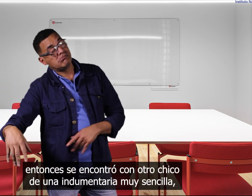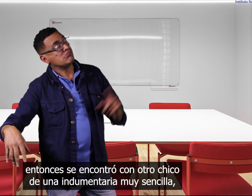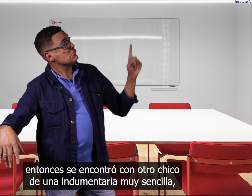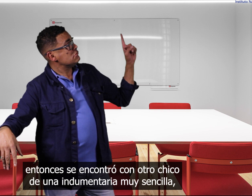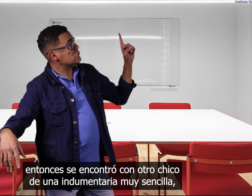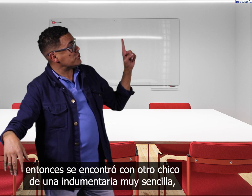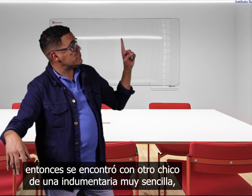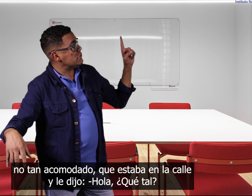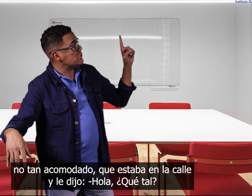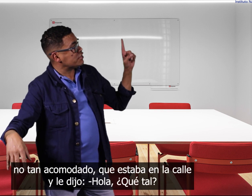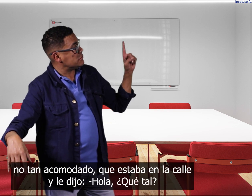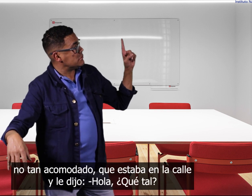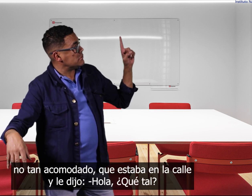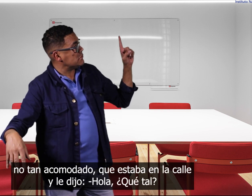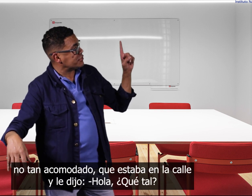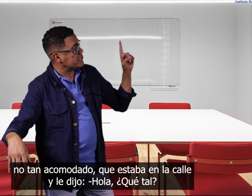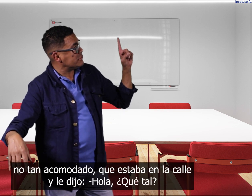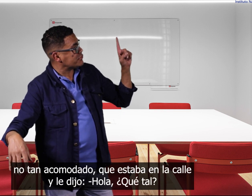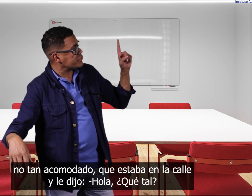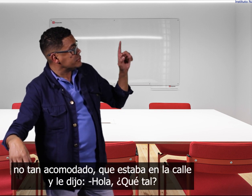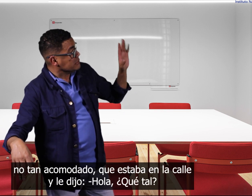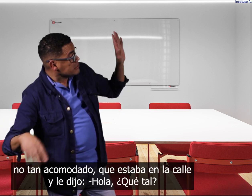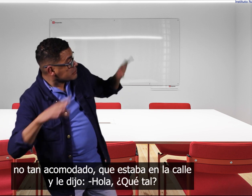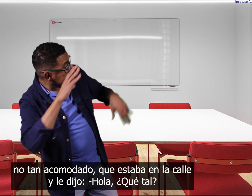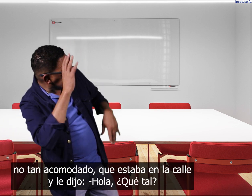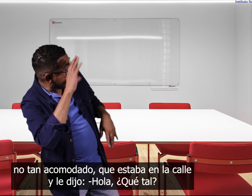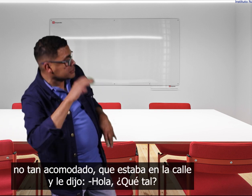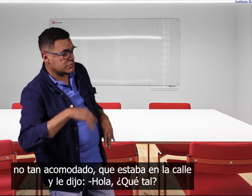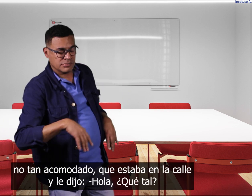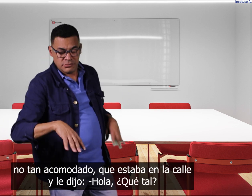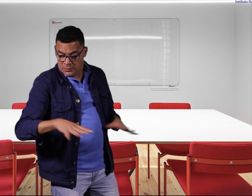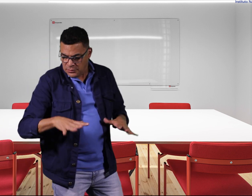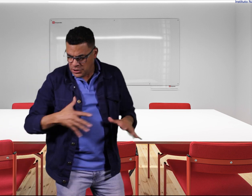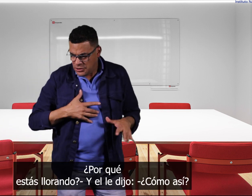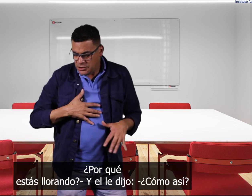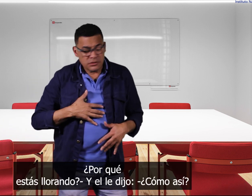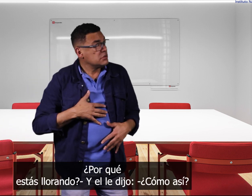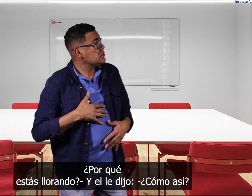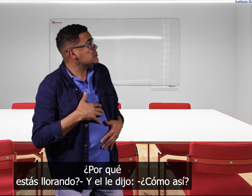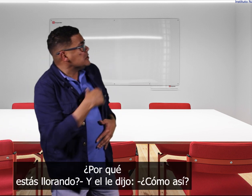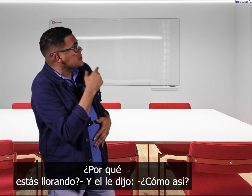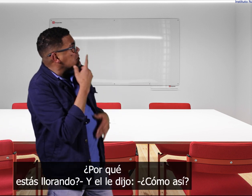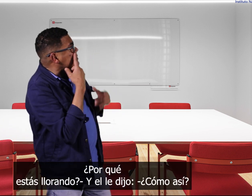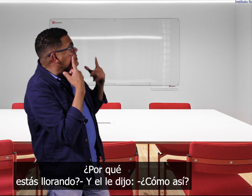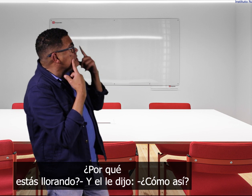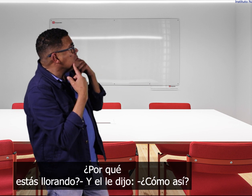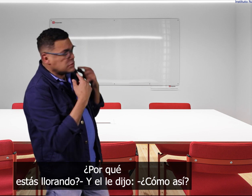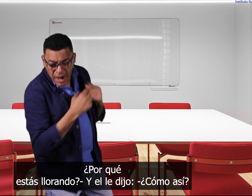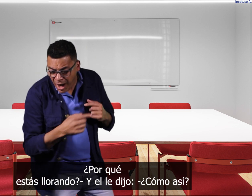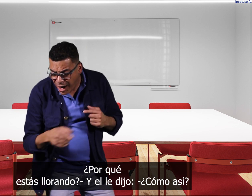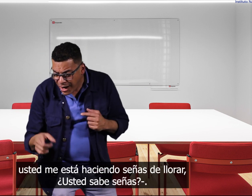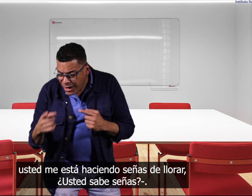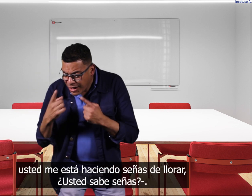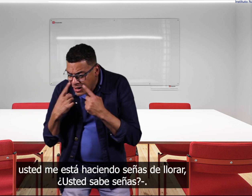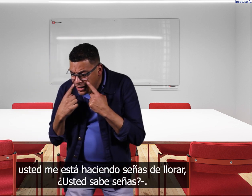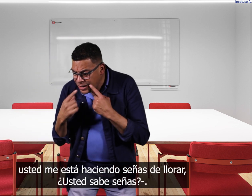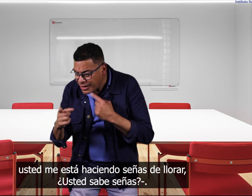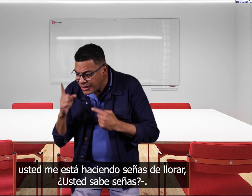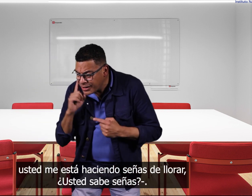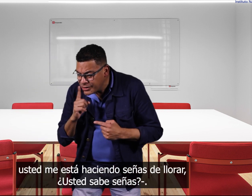muy sencilla no tan acomodado que estaba en la calle y le dijo hola qué tal porque estás llorando y él le dijo cómo así usted me está haciendo señas